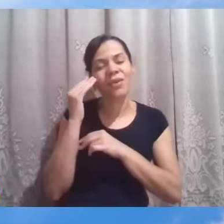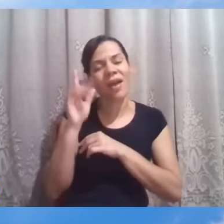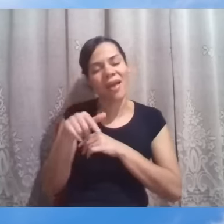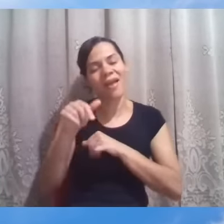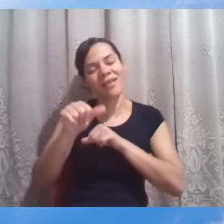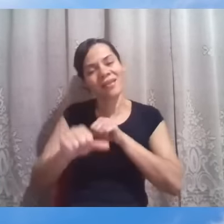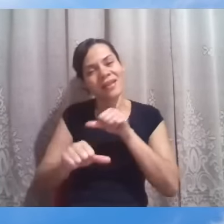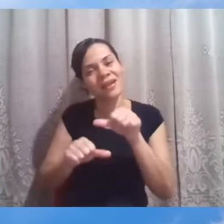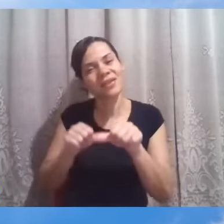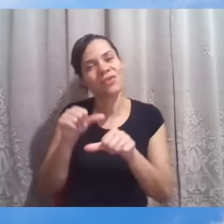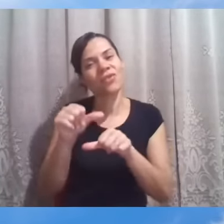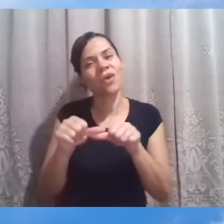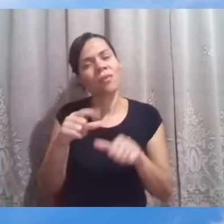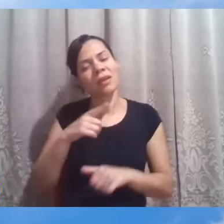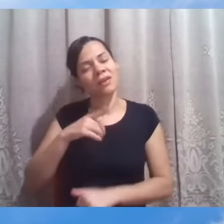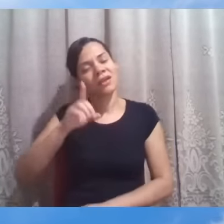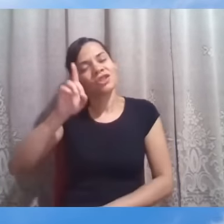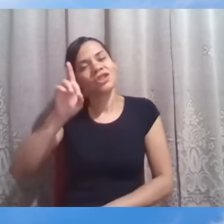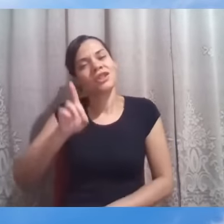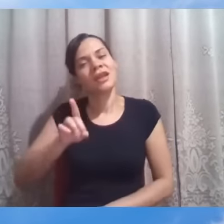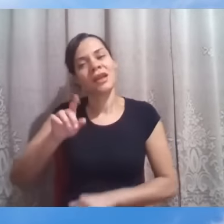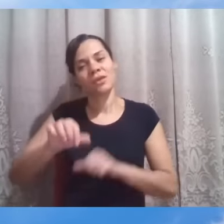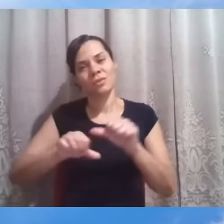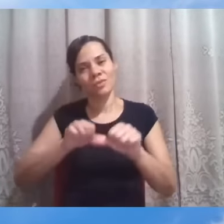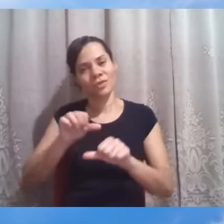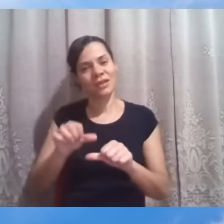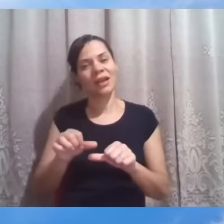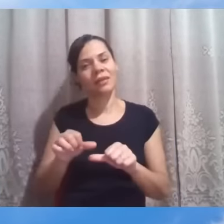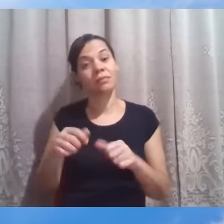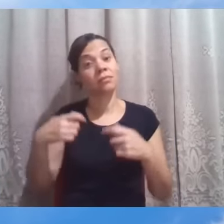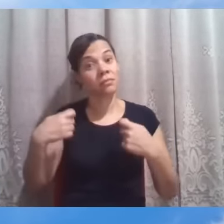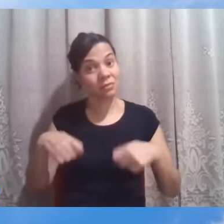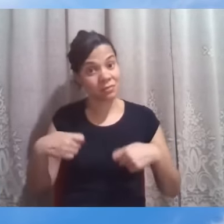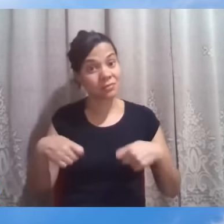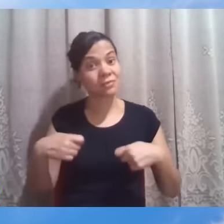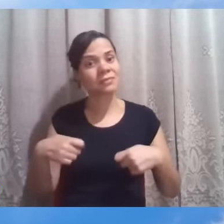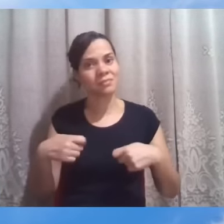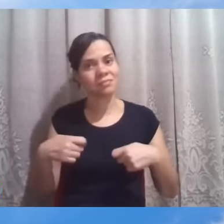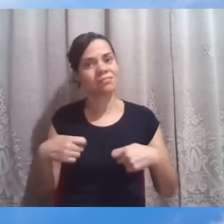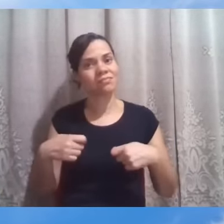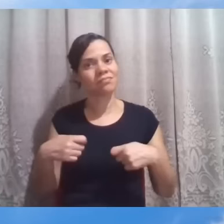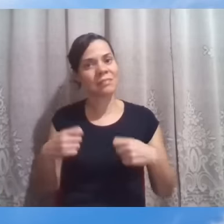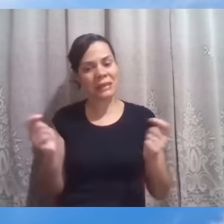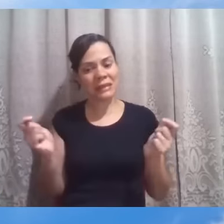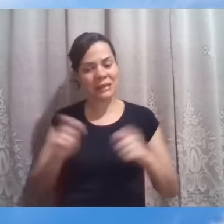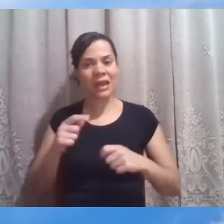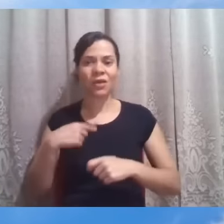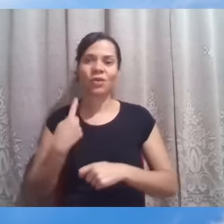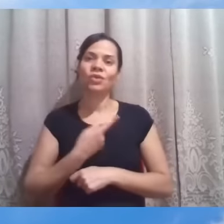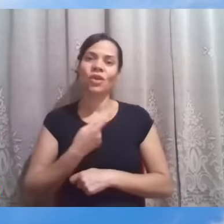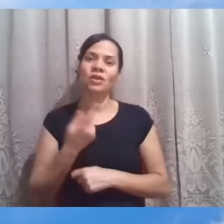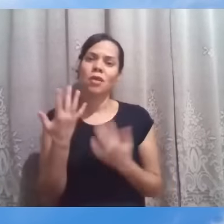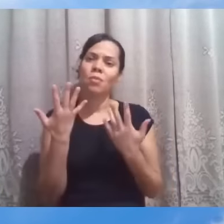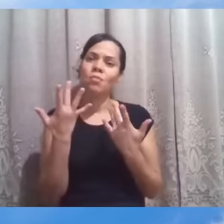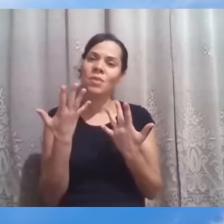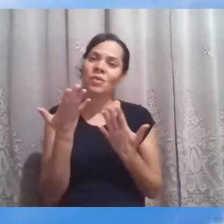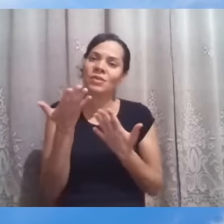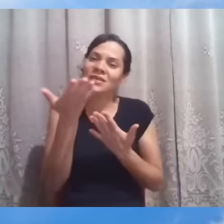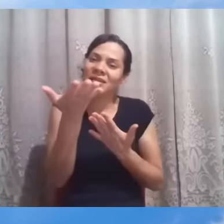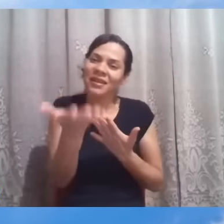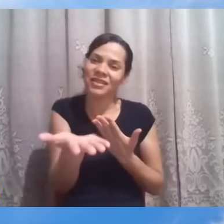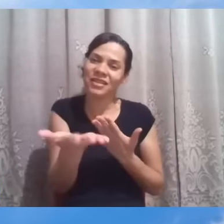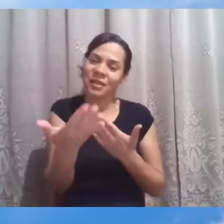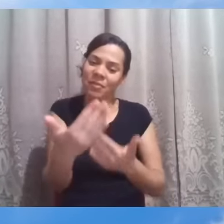podem, que têm o direito de mudar e que devem contar conosco com uma mão estendida para poderem avançar.